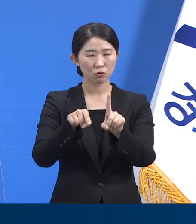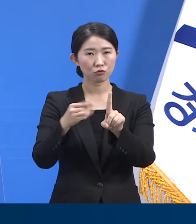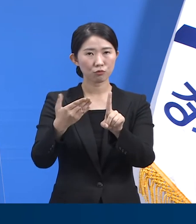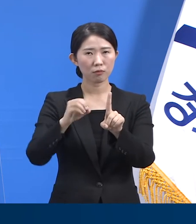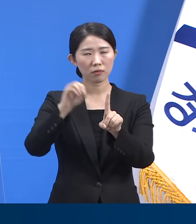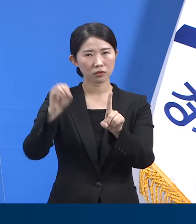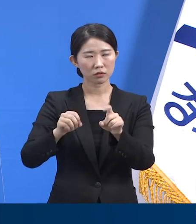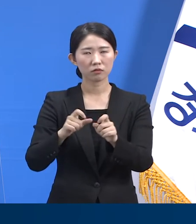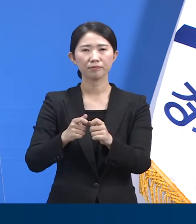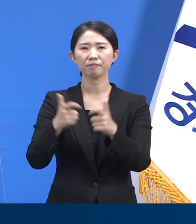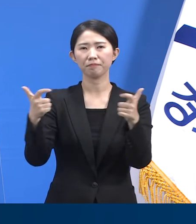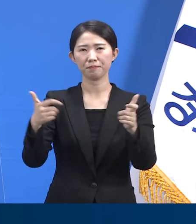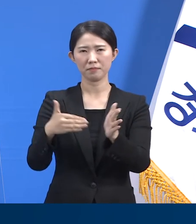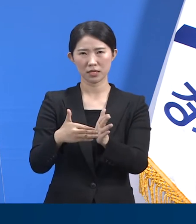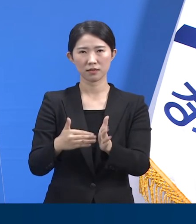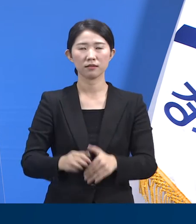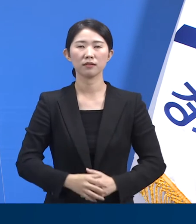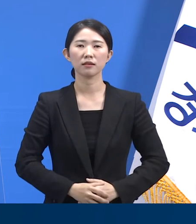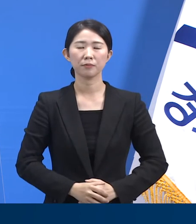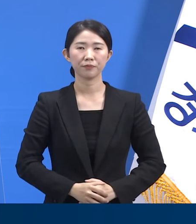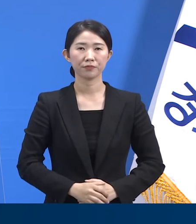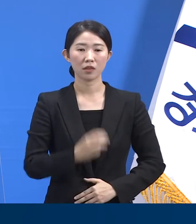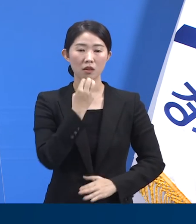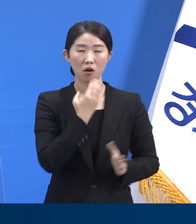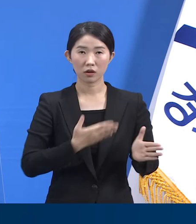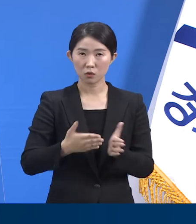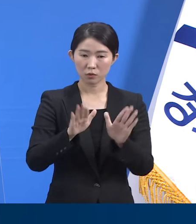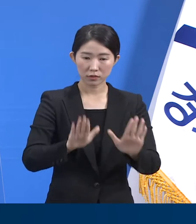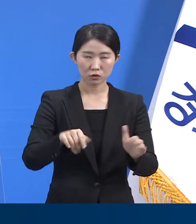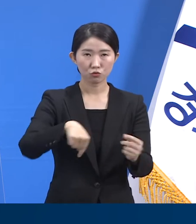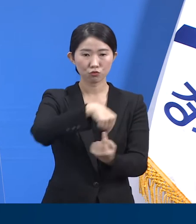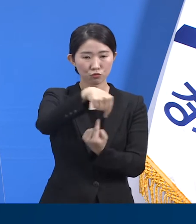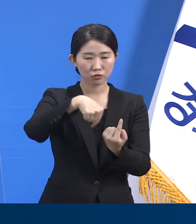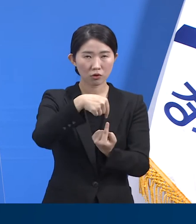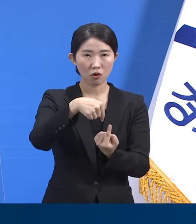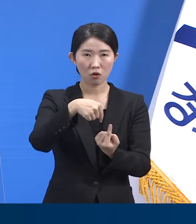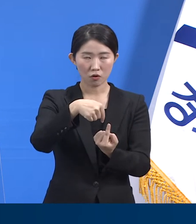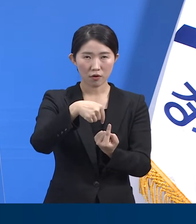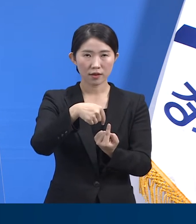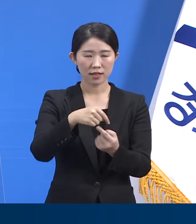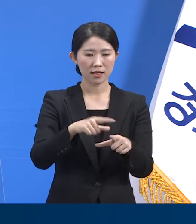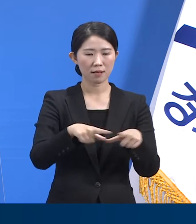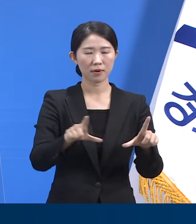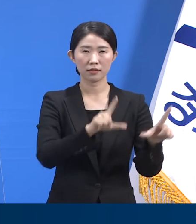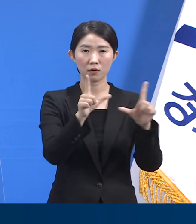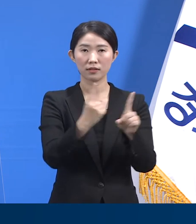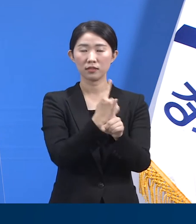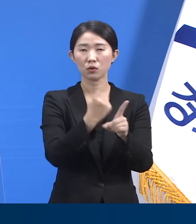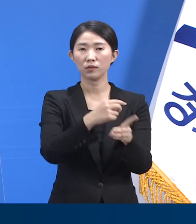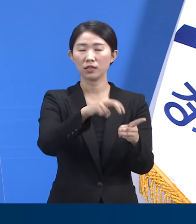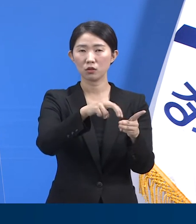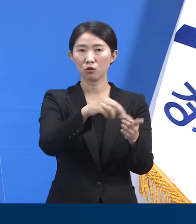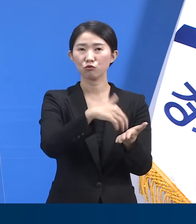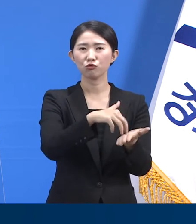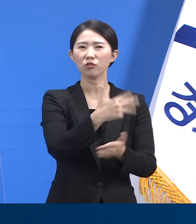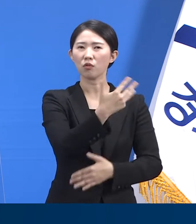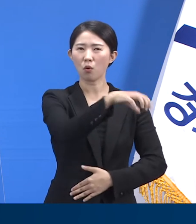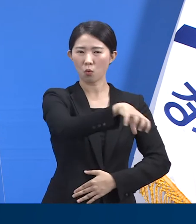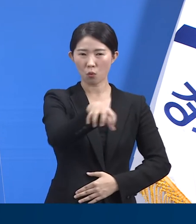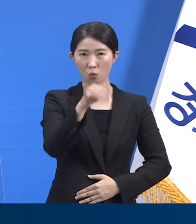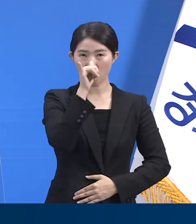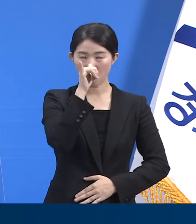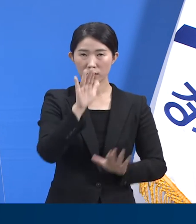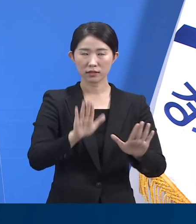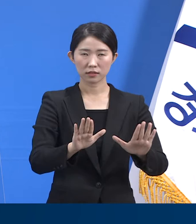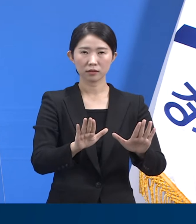증가했습니다. 도가 운영하는 총 8개의 일반 생활치료센터에는 5월 24일